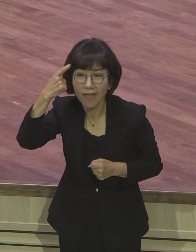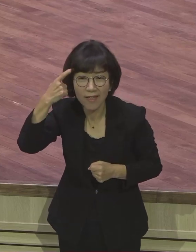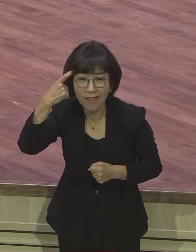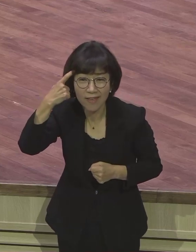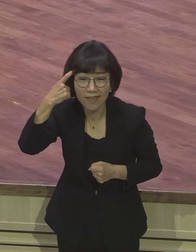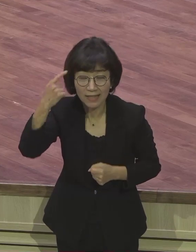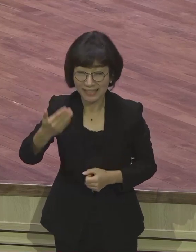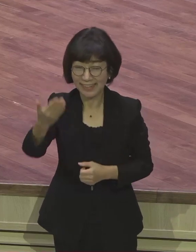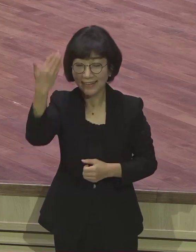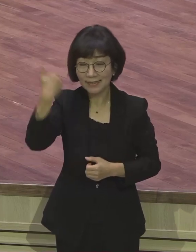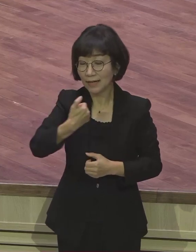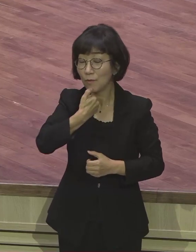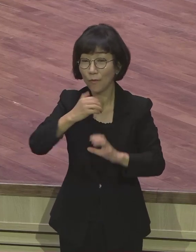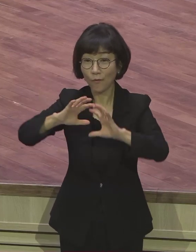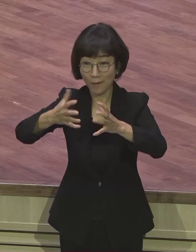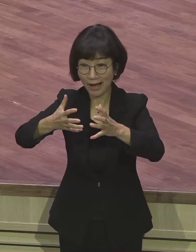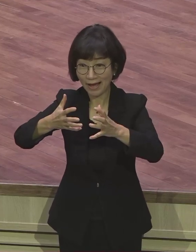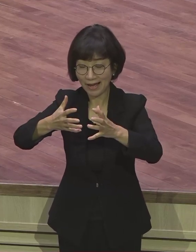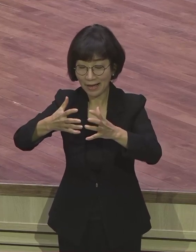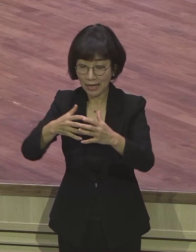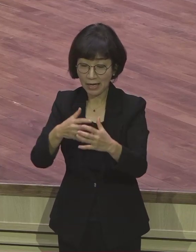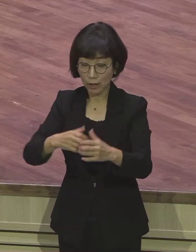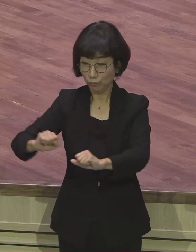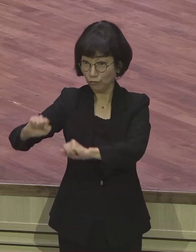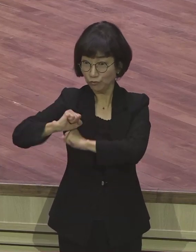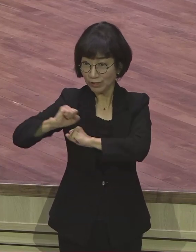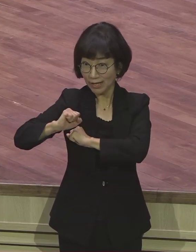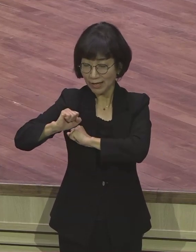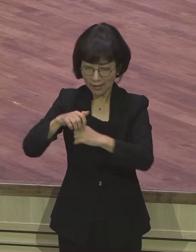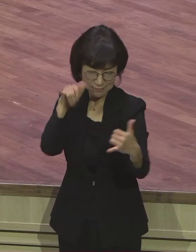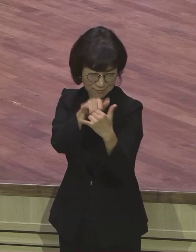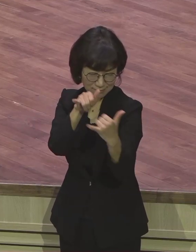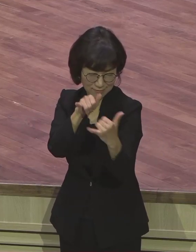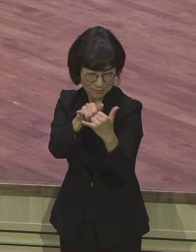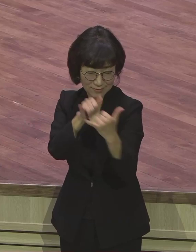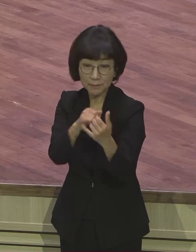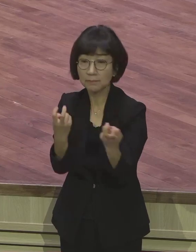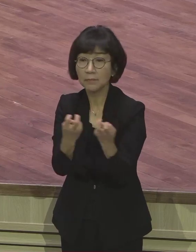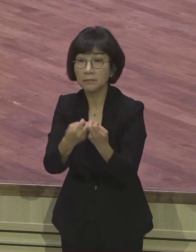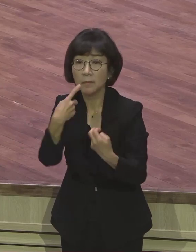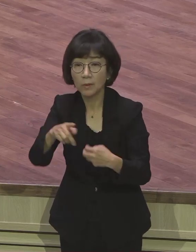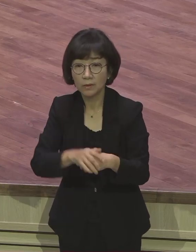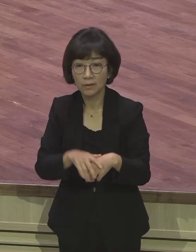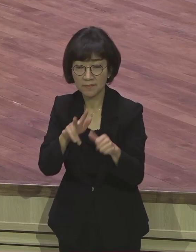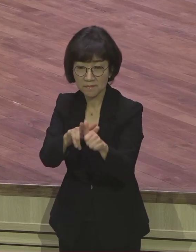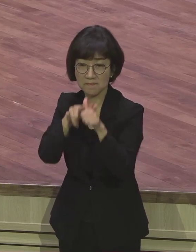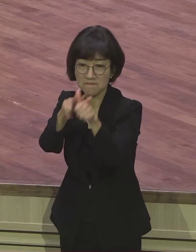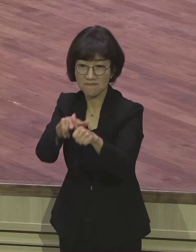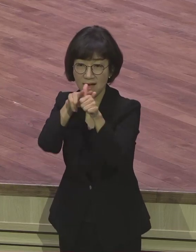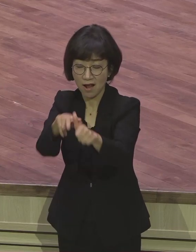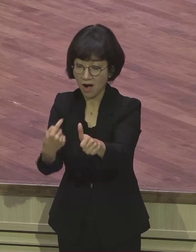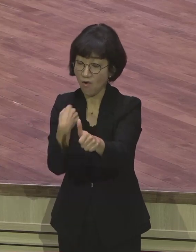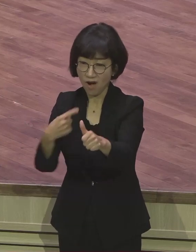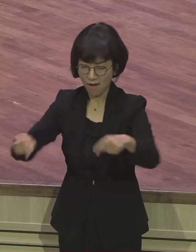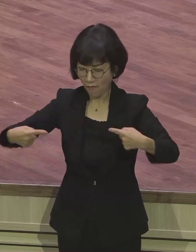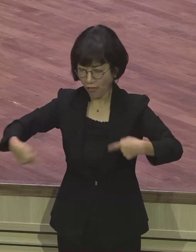군대의 가장 중요한 무기는 바로 말이 끄는 전차였어요.